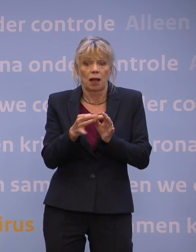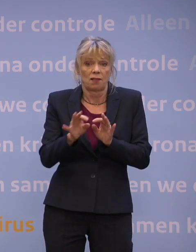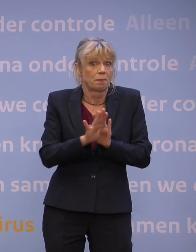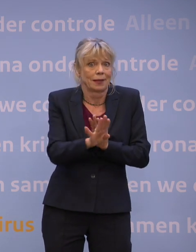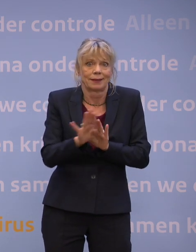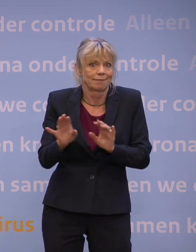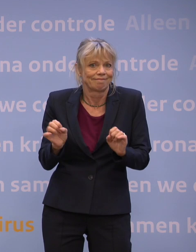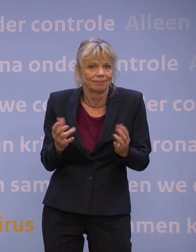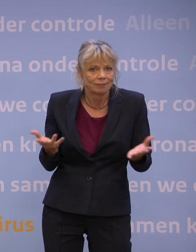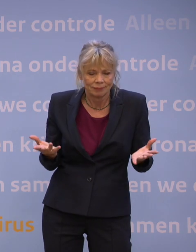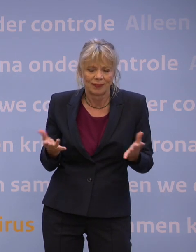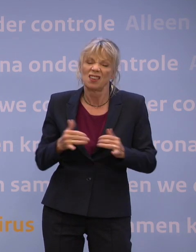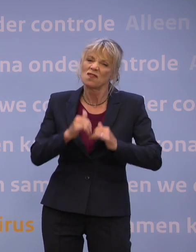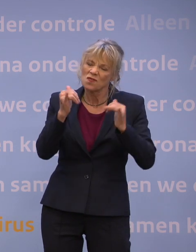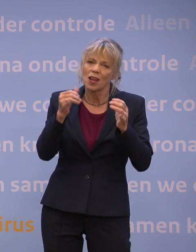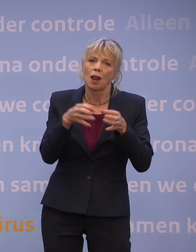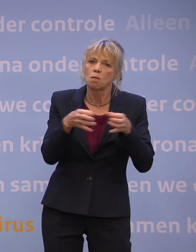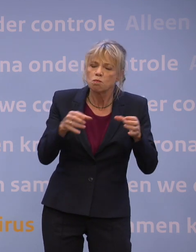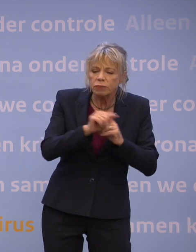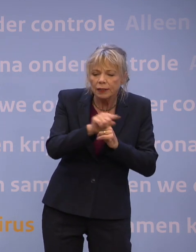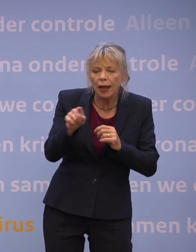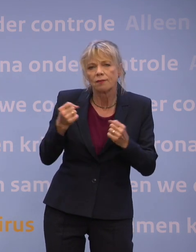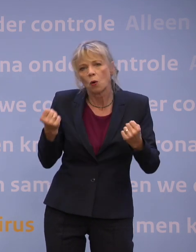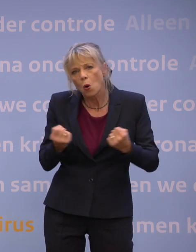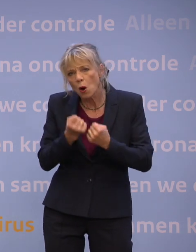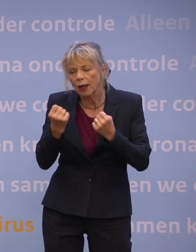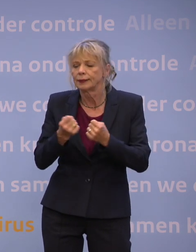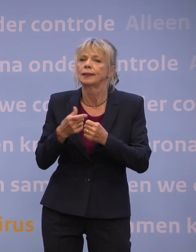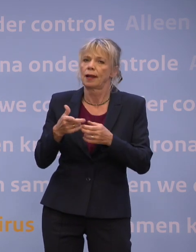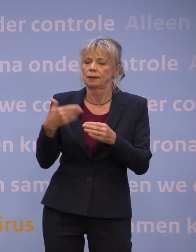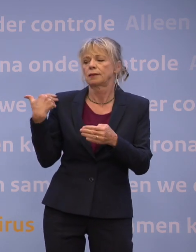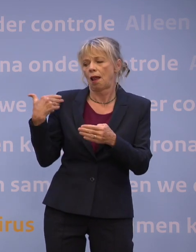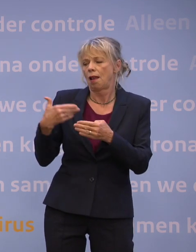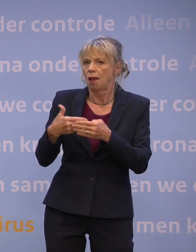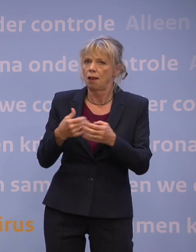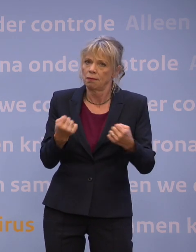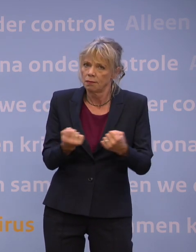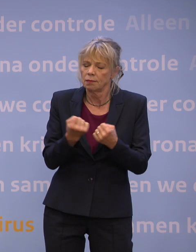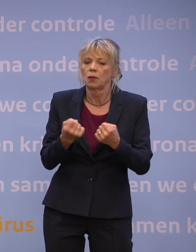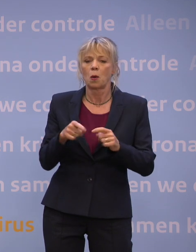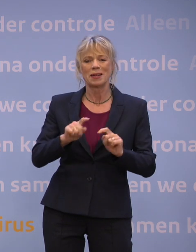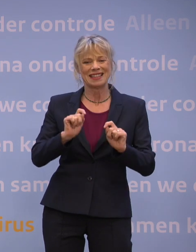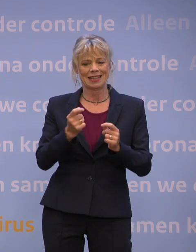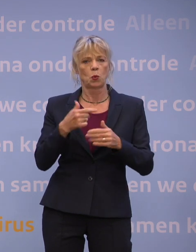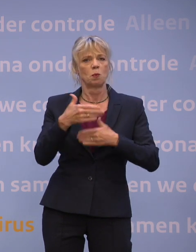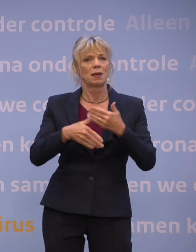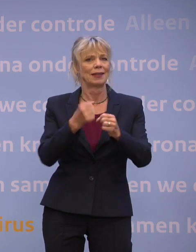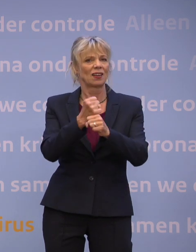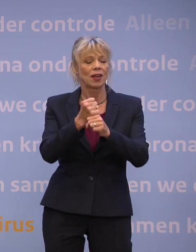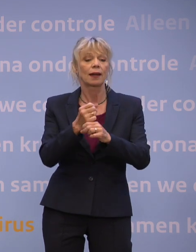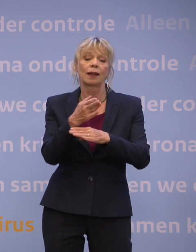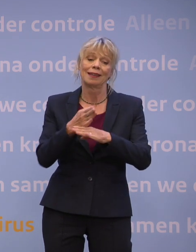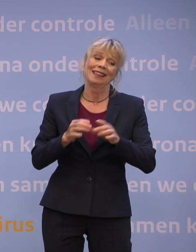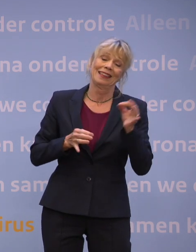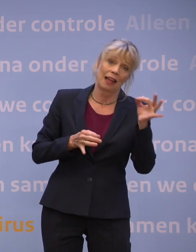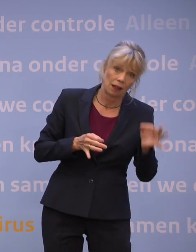bedrijven en organisaties zijn natuurlijk al lang bezig om die nieuwe manier van werken, deels thuis, deels op locatie,